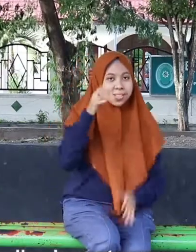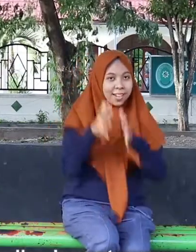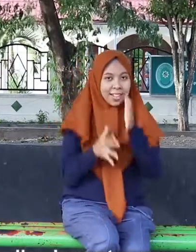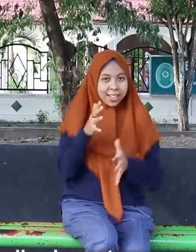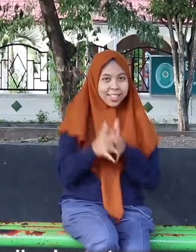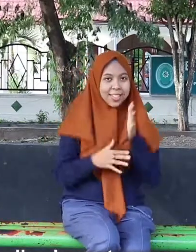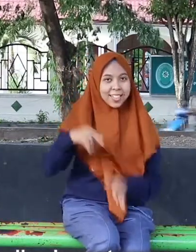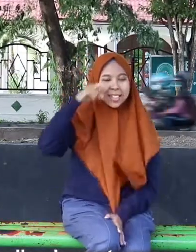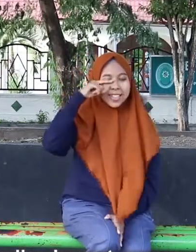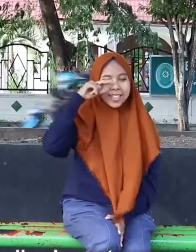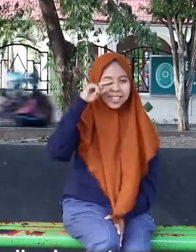Panggilan disana saya seperti ini.